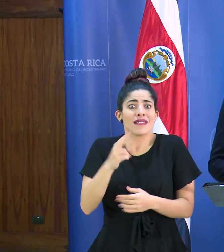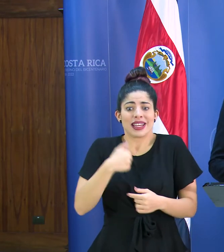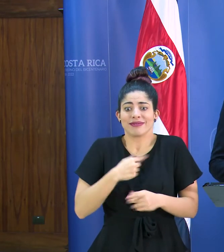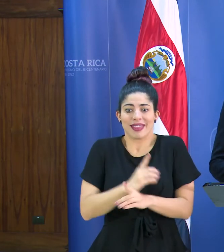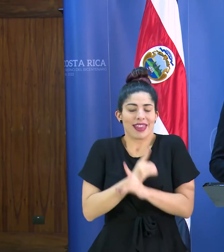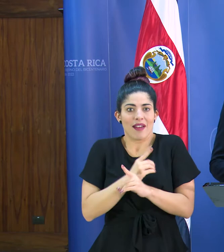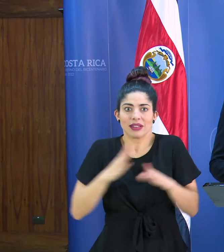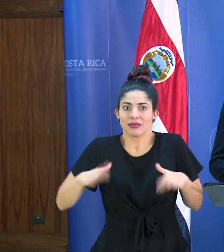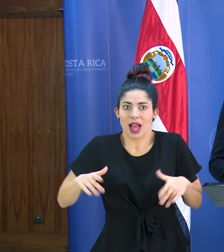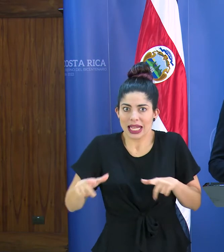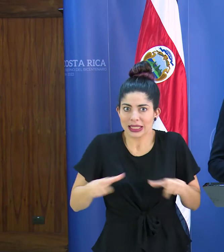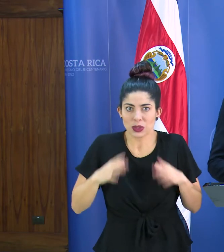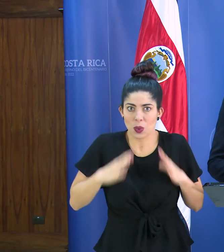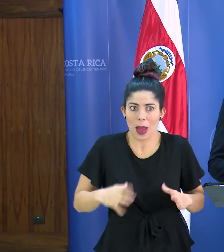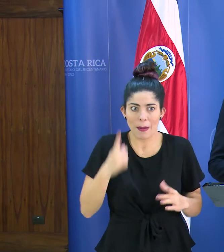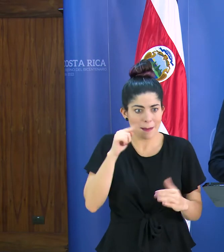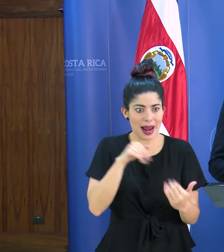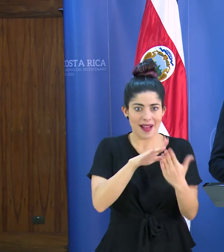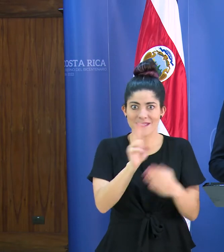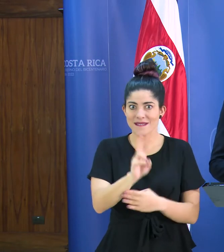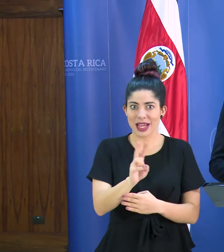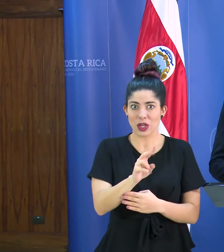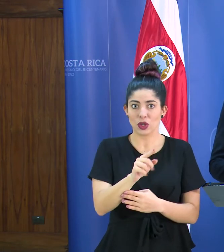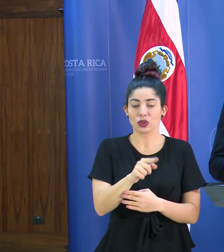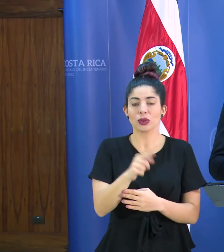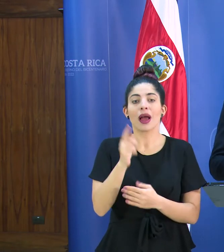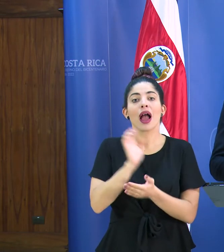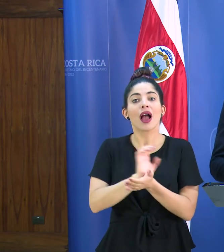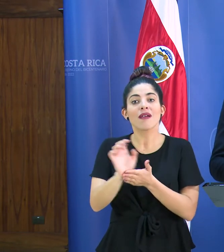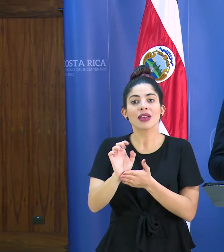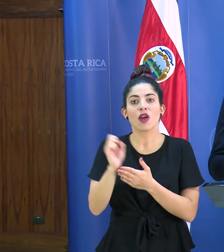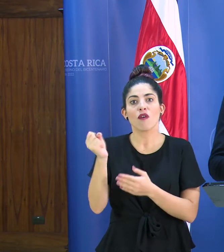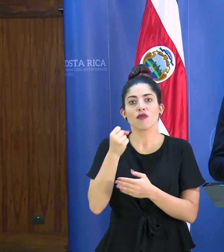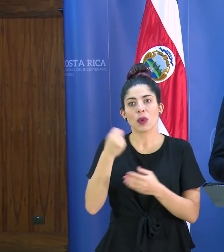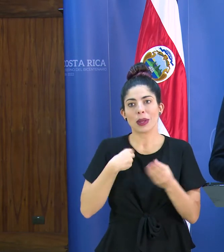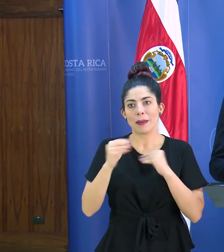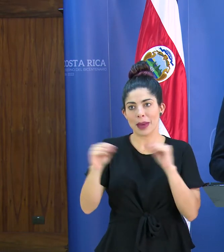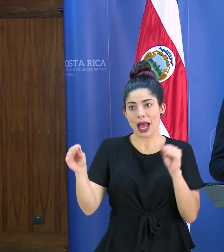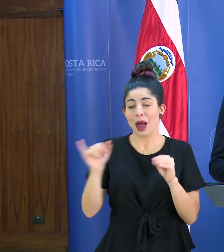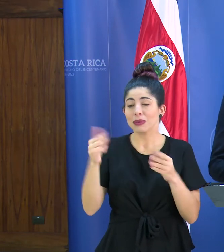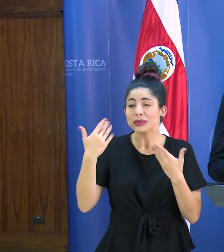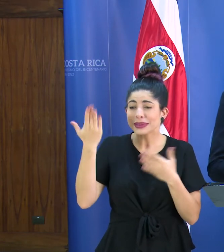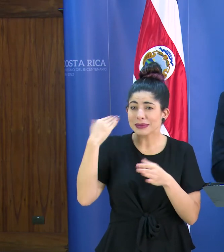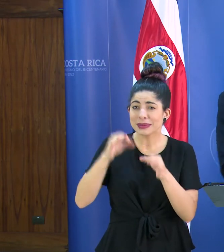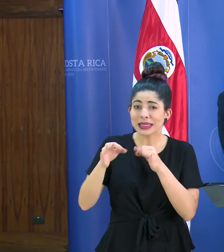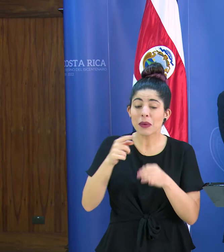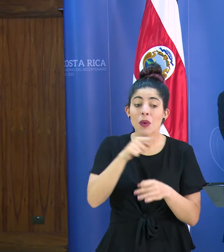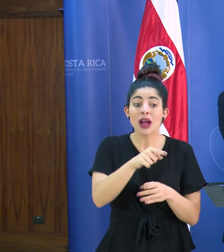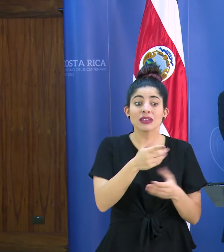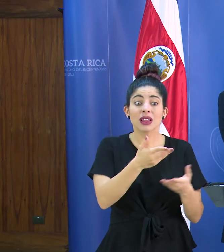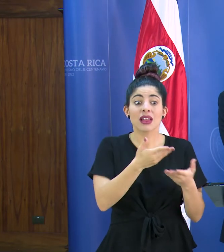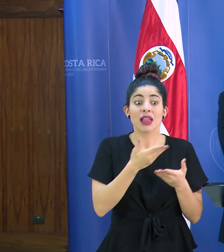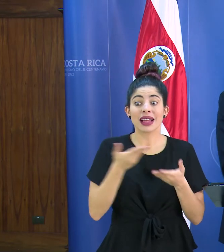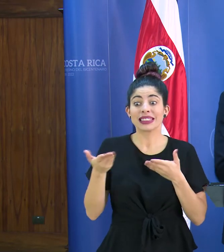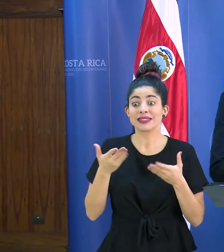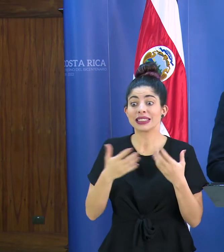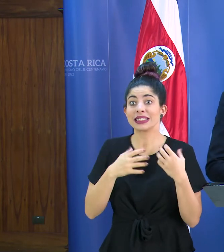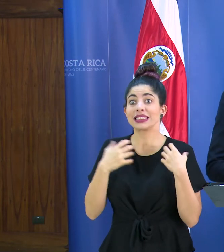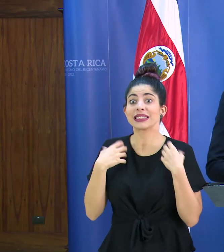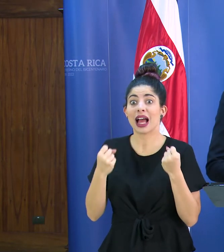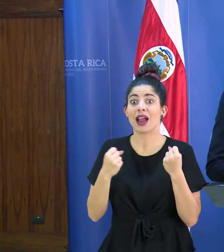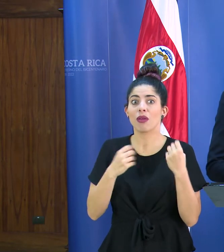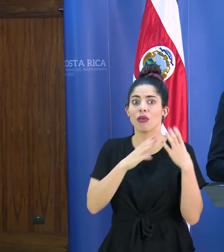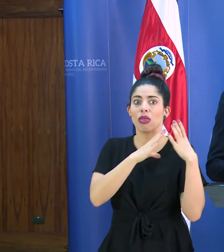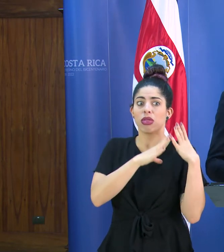defensas contra este virus no sea justamente de una forma abrupta lo que ya indicamos porque eso no solamente recarga los servicios de salud